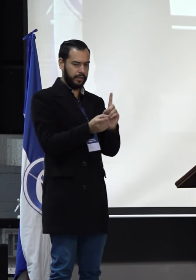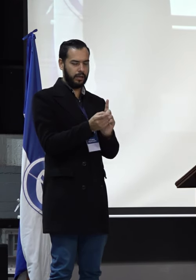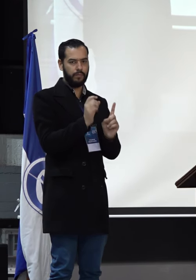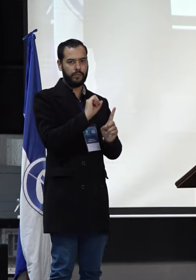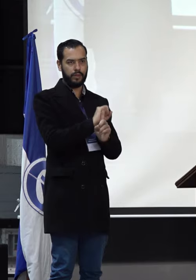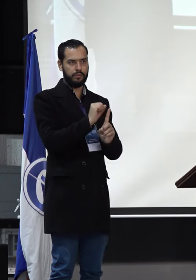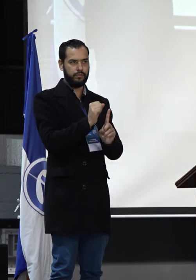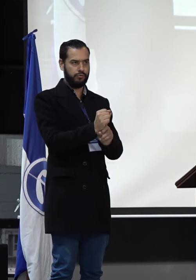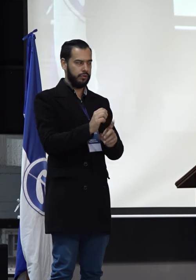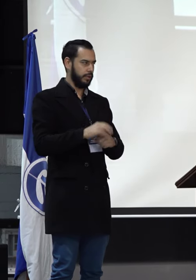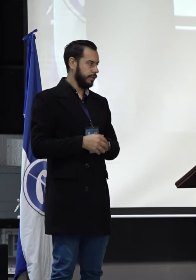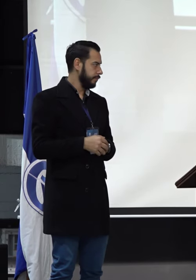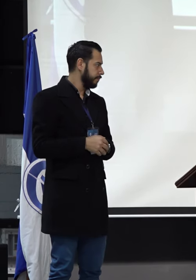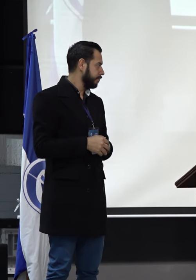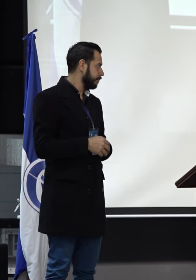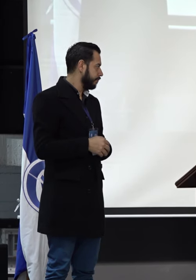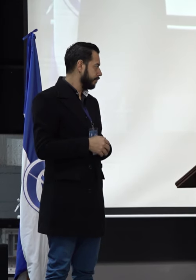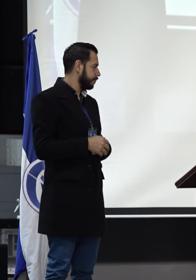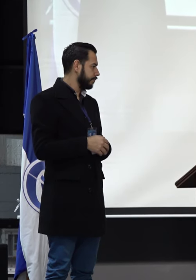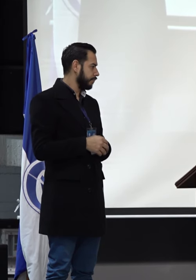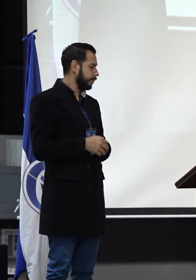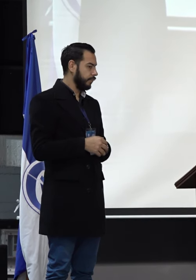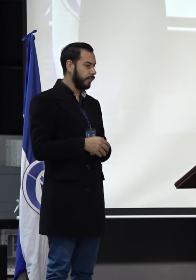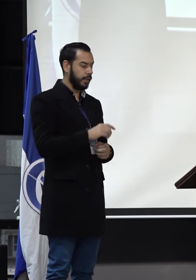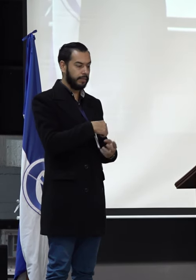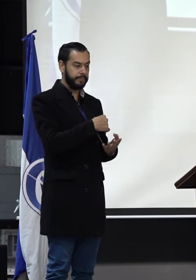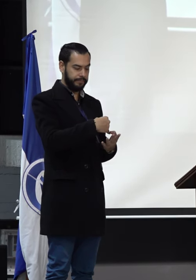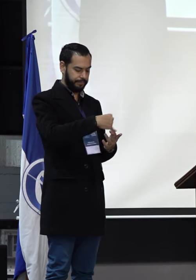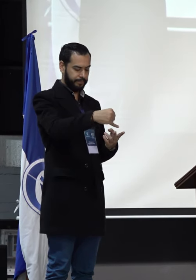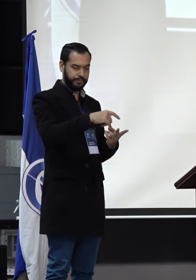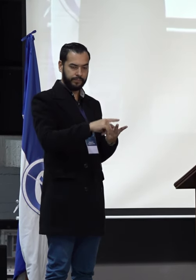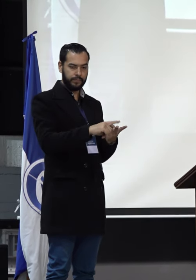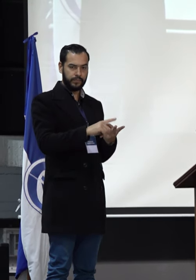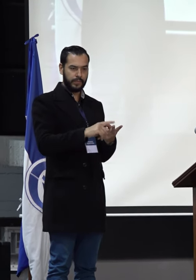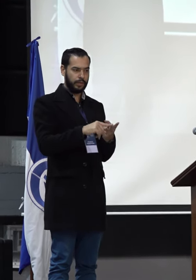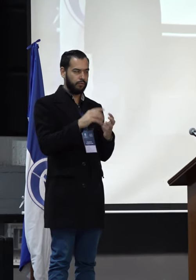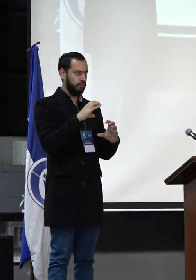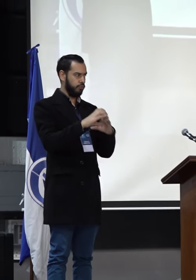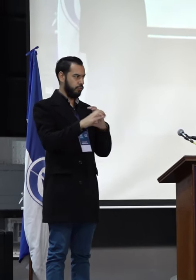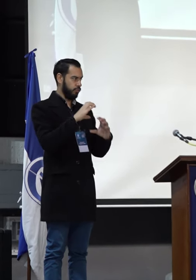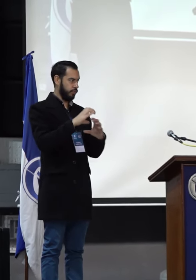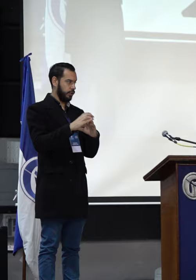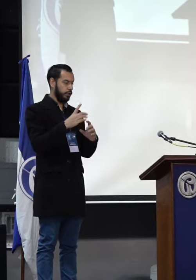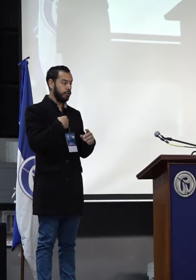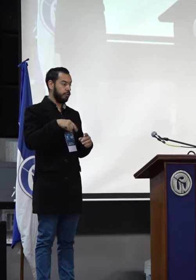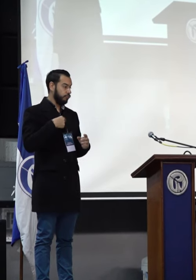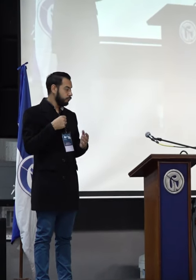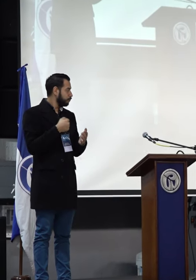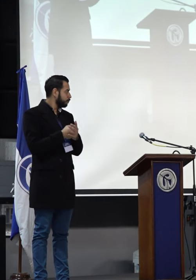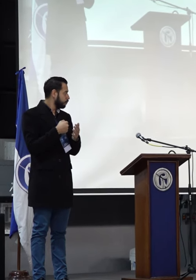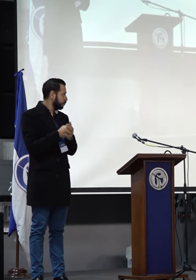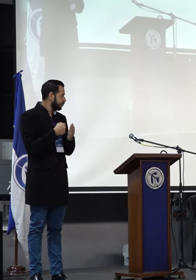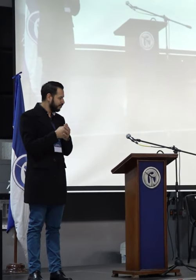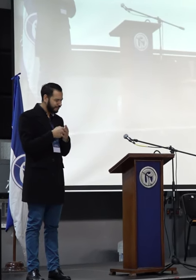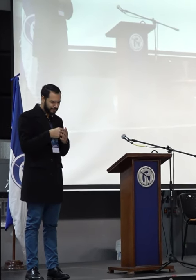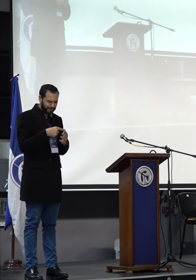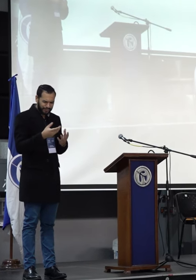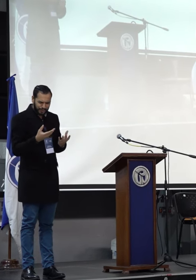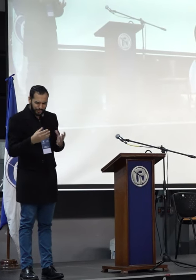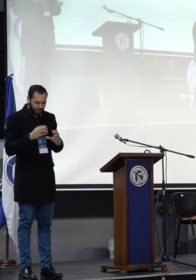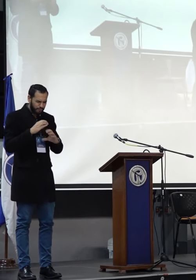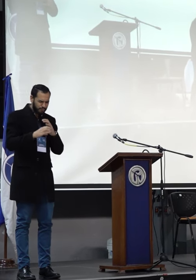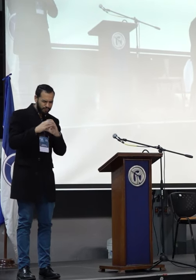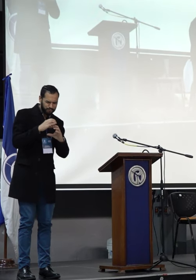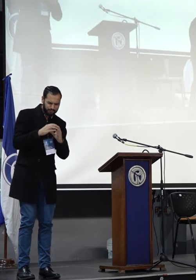Bien, el segundo eje es el de comunicación, pues indudablemente nosotras nos vamos a dar a la tarea de fortalecer los canales de comunicación que ya